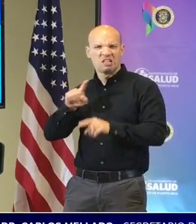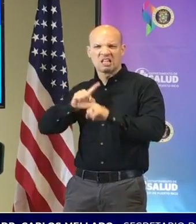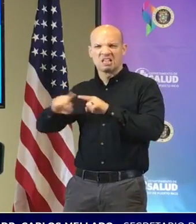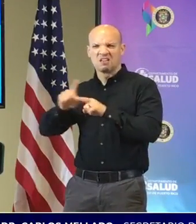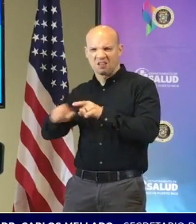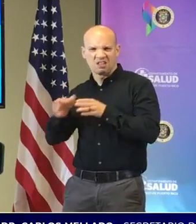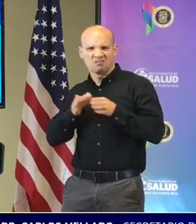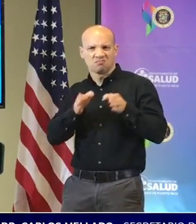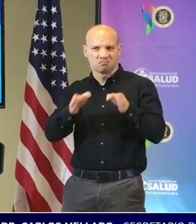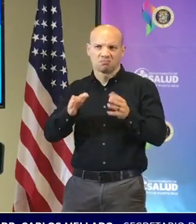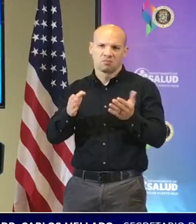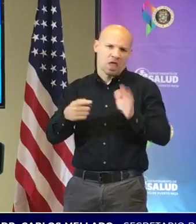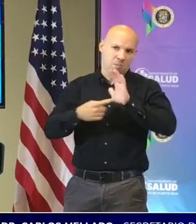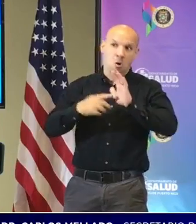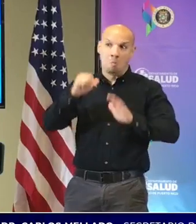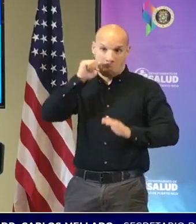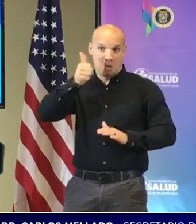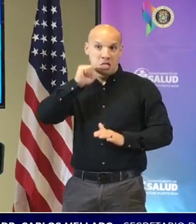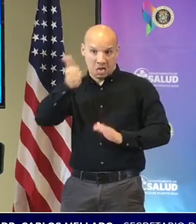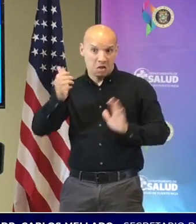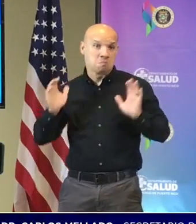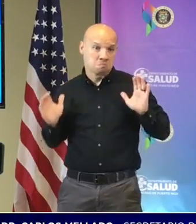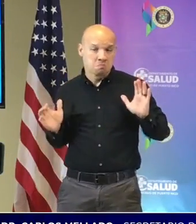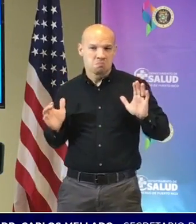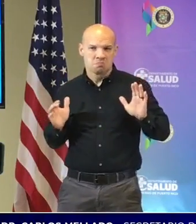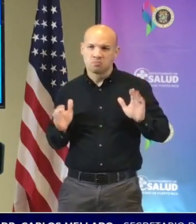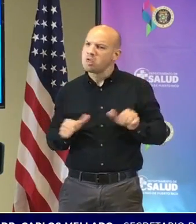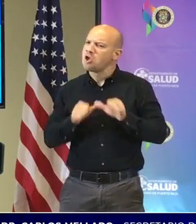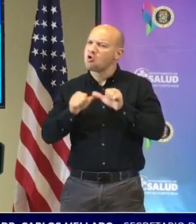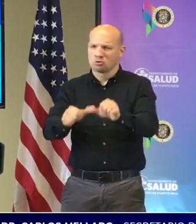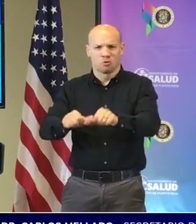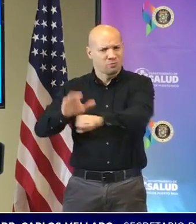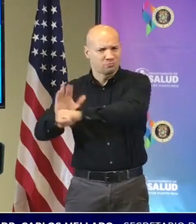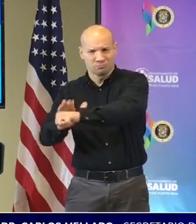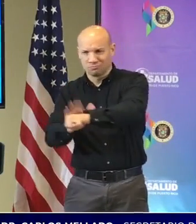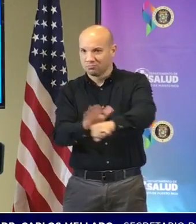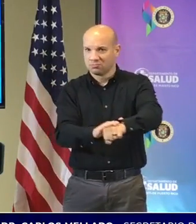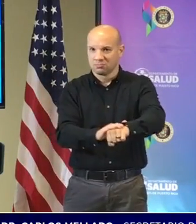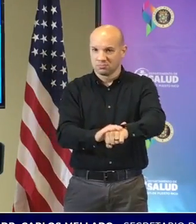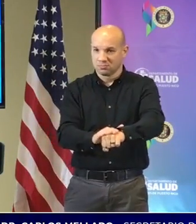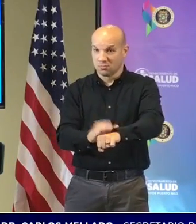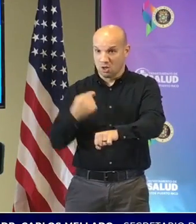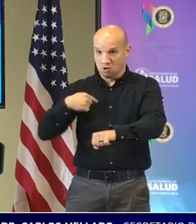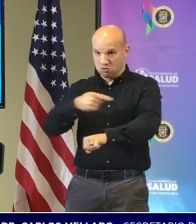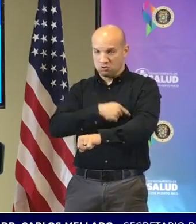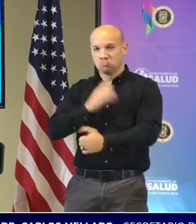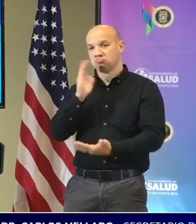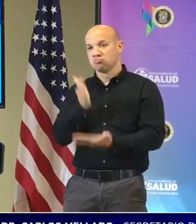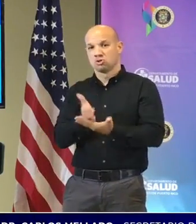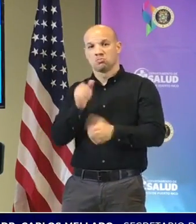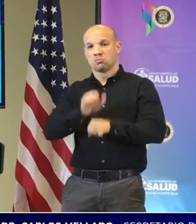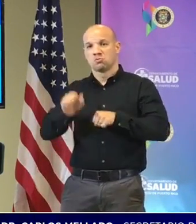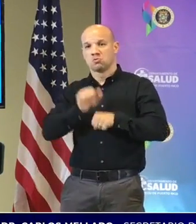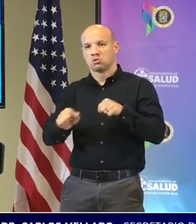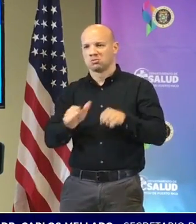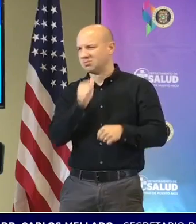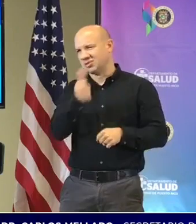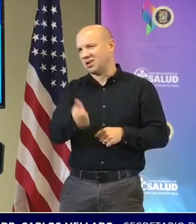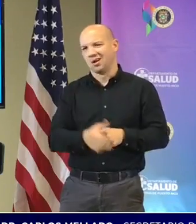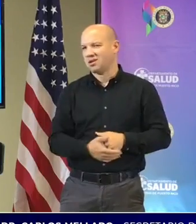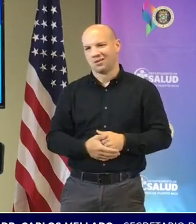mañana y vamos a seguir enfatizando el trabajo de nosotros no para el departamento de vacunación